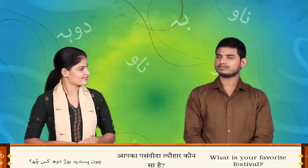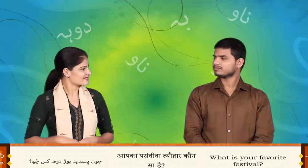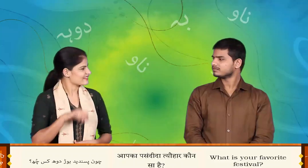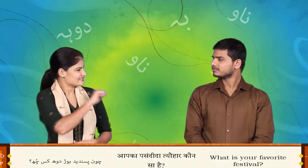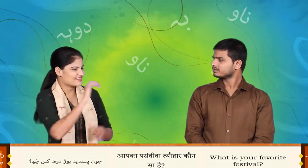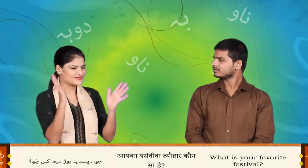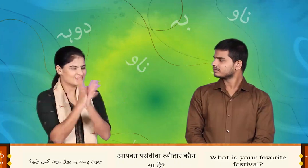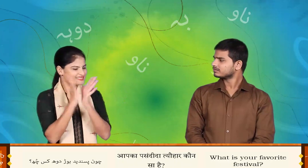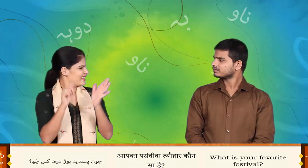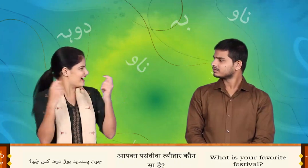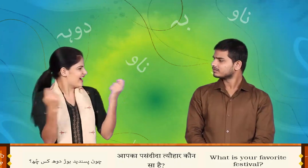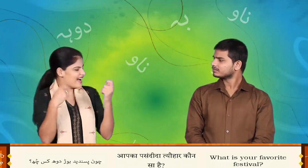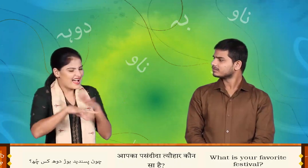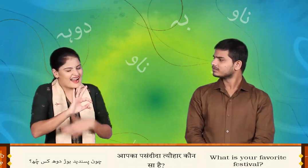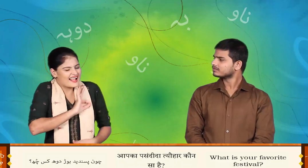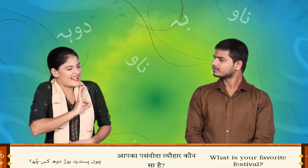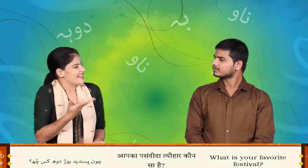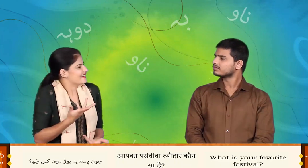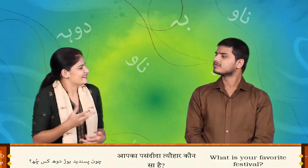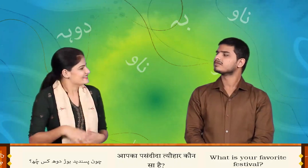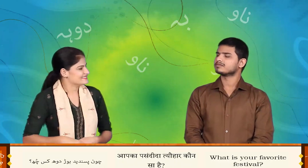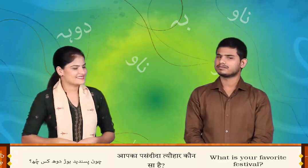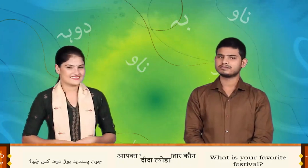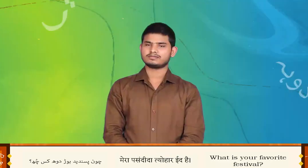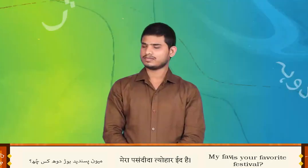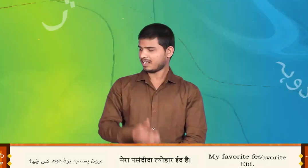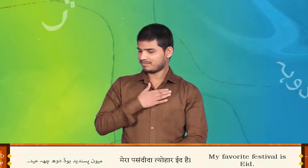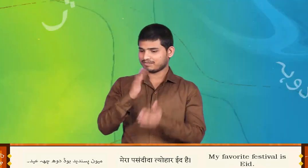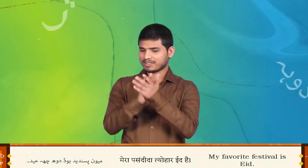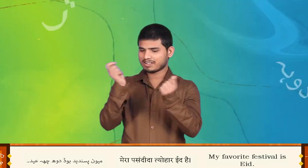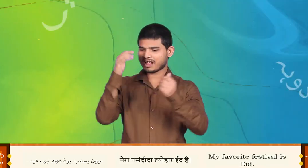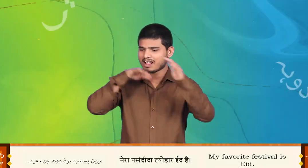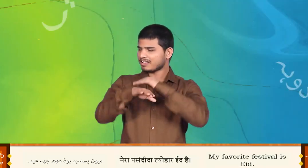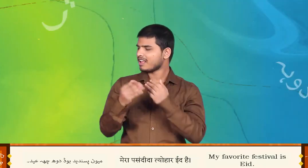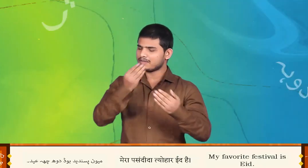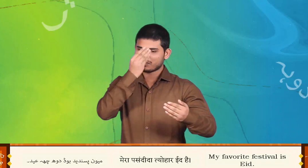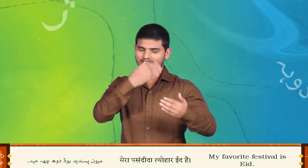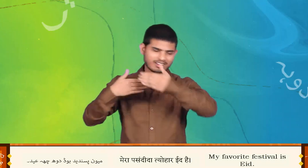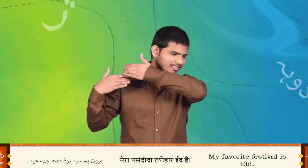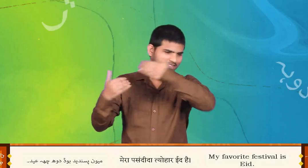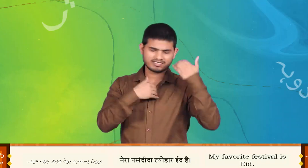चोहून पसंदीदा बोड़ो कुश्छू में पसंदीदा बड़ो चो ईद